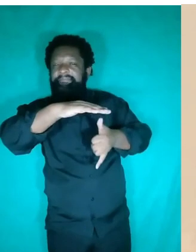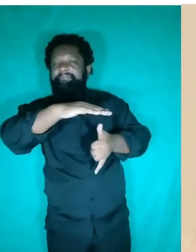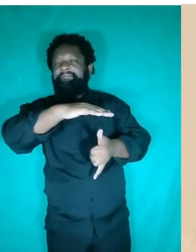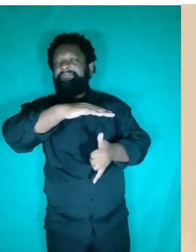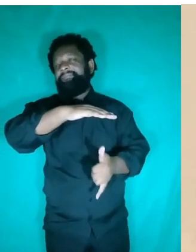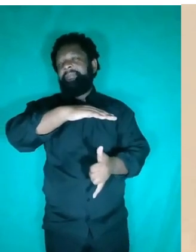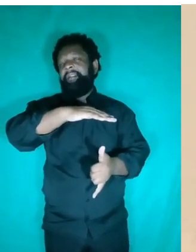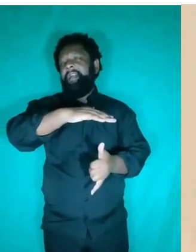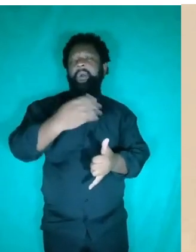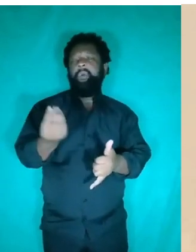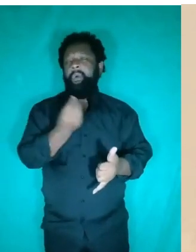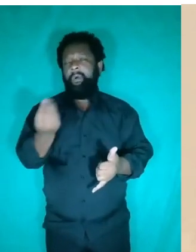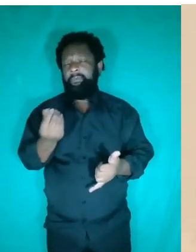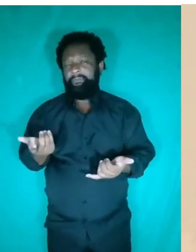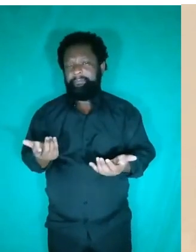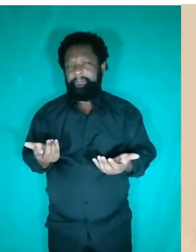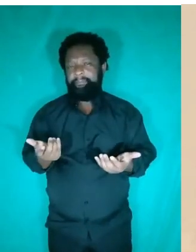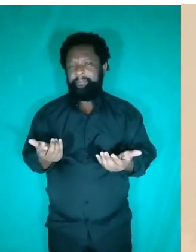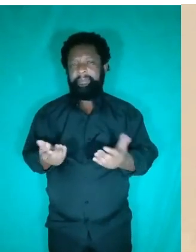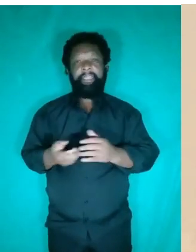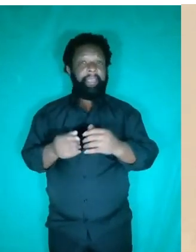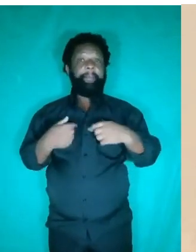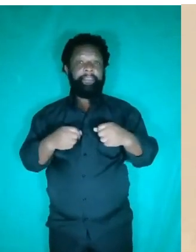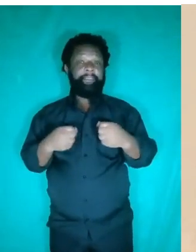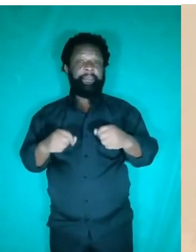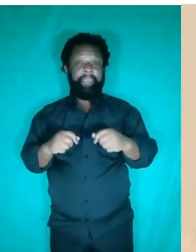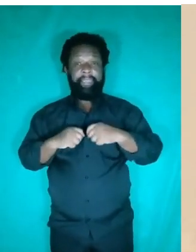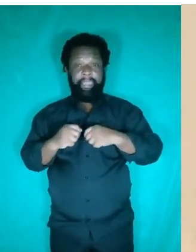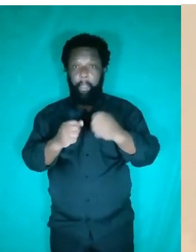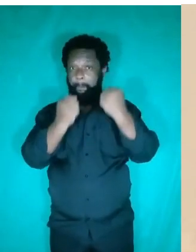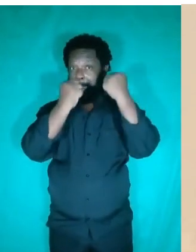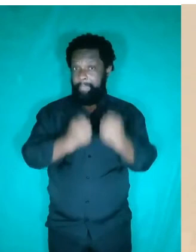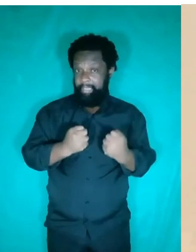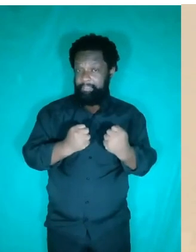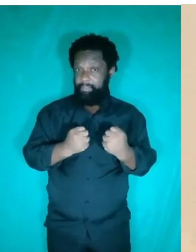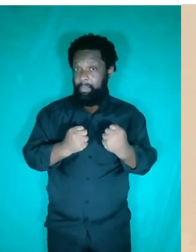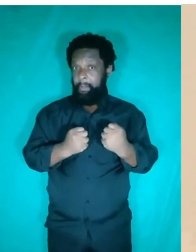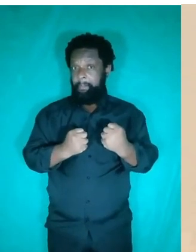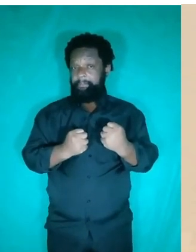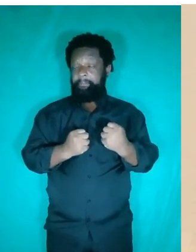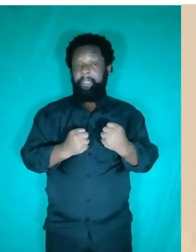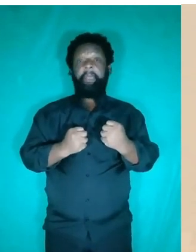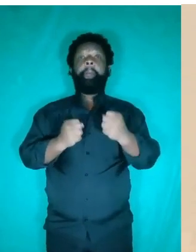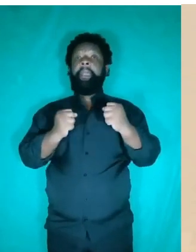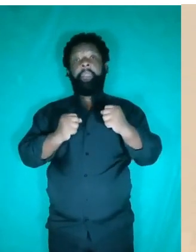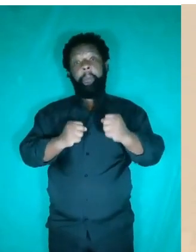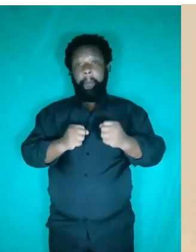afunde, o que vai acontecer? Ele vai ter que ter um peso que supere o